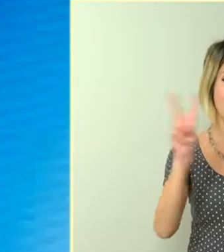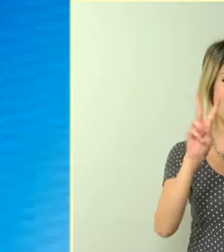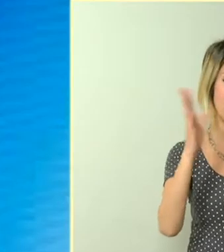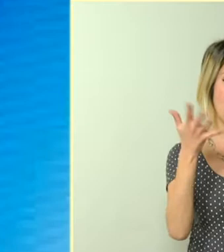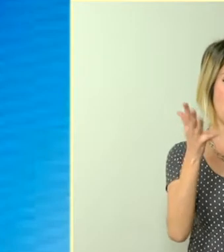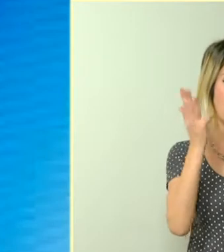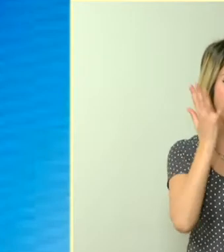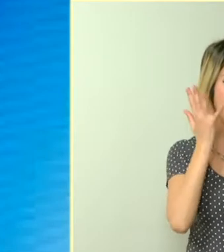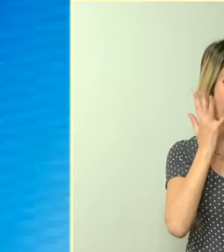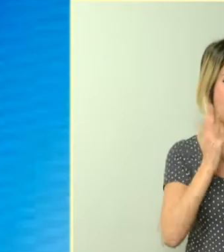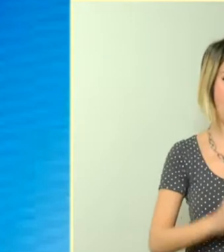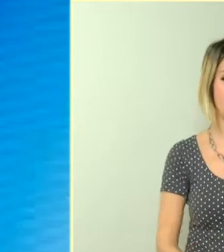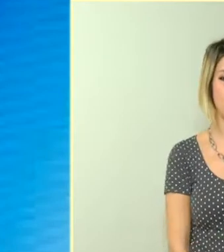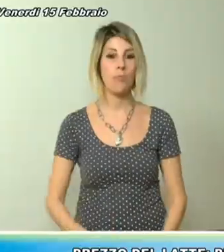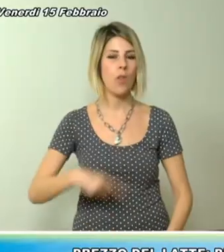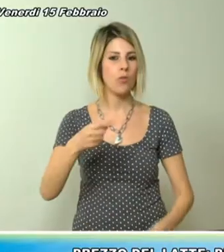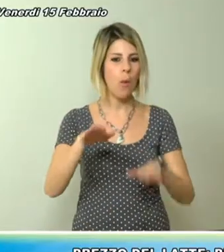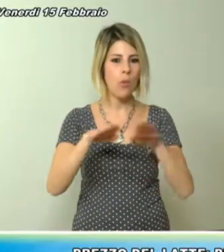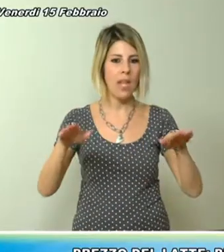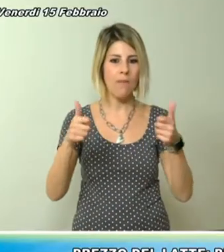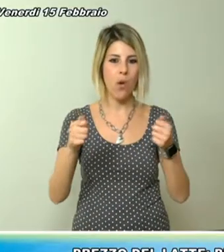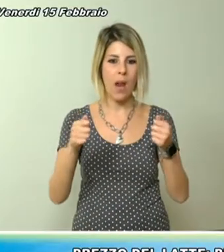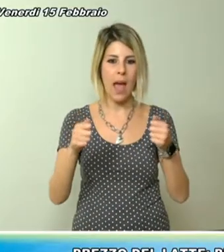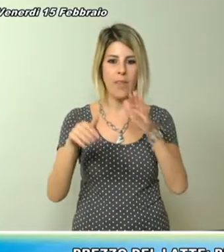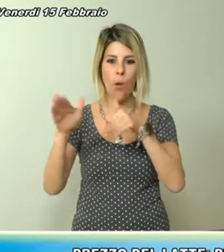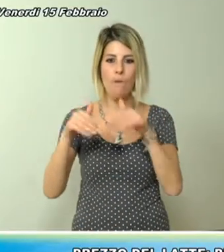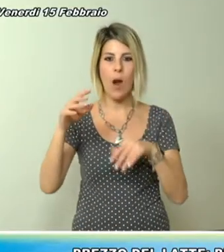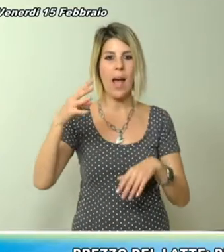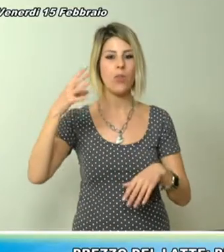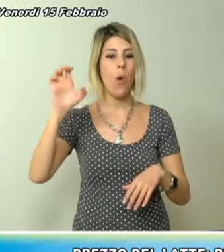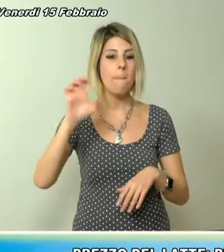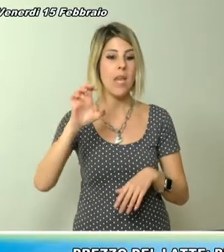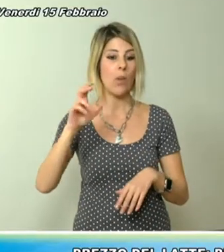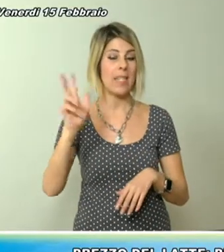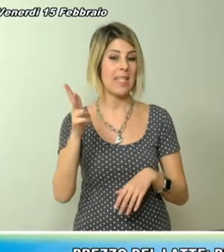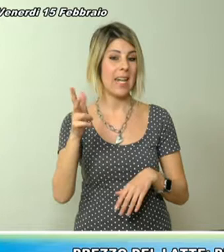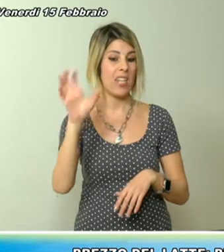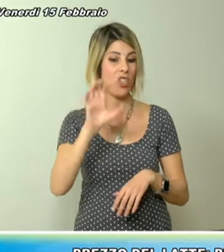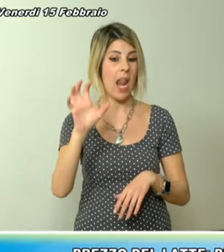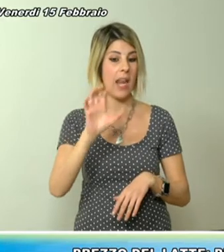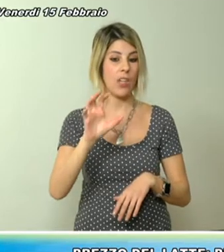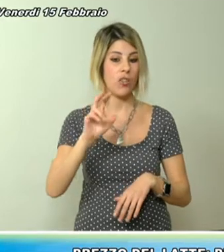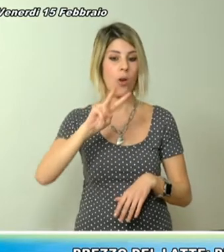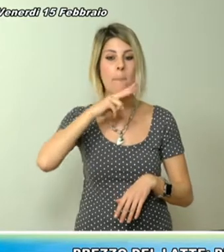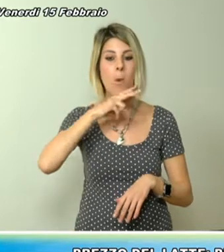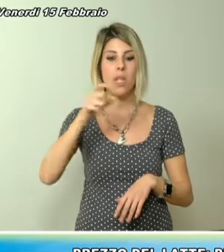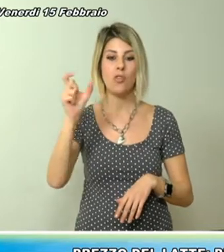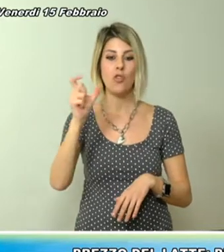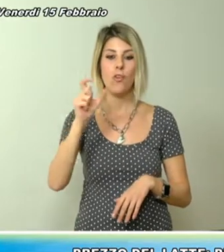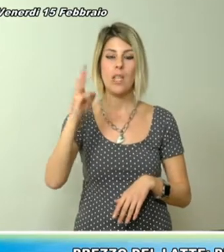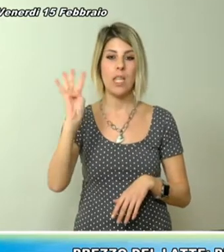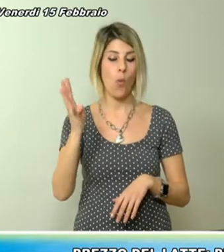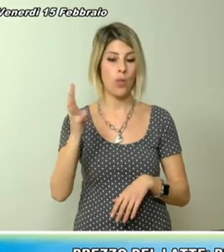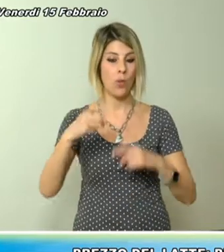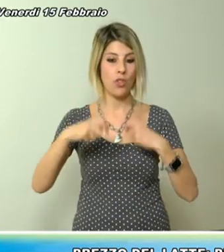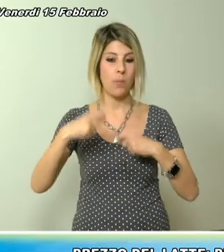Venerdì 15 febbraio Dopo il tavolo latte convocato mercoledì 13 dalla regione nel pomeriggio di